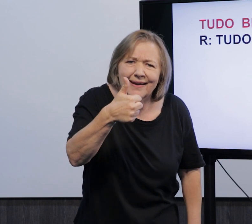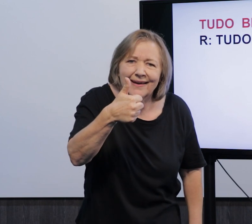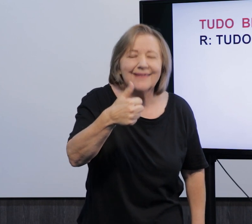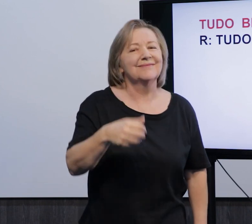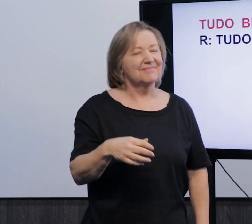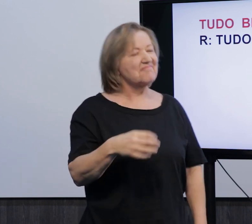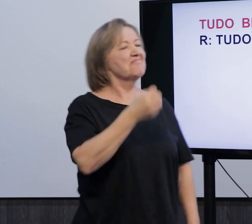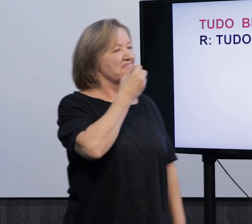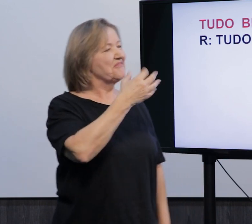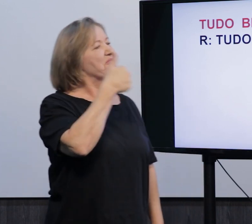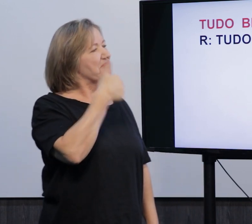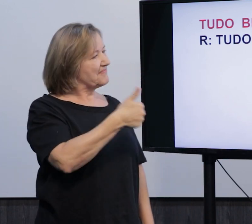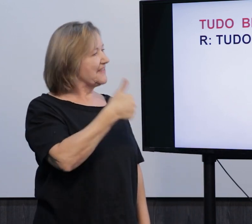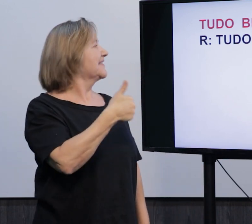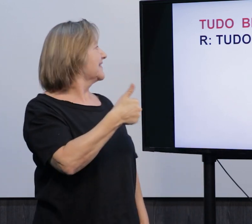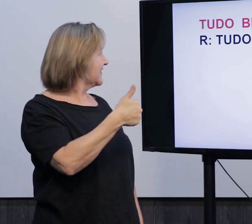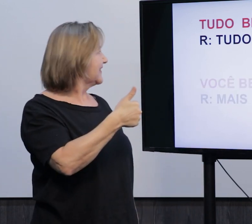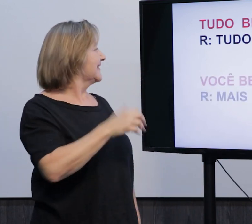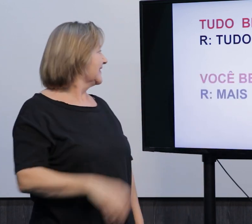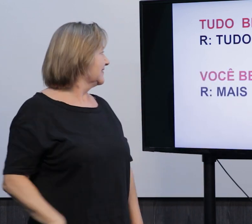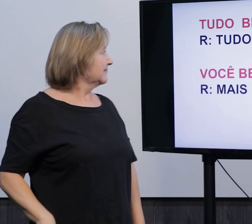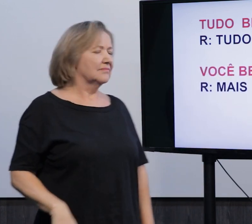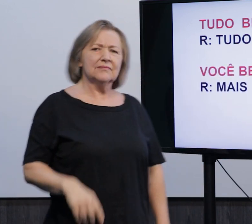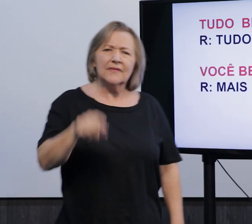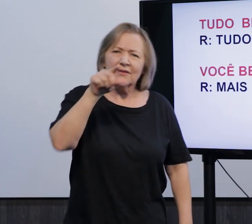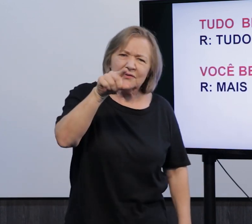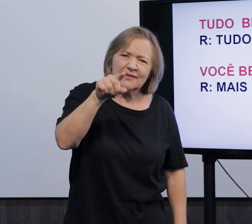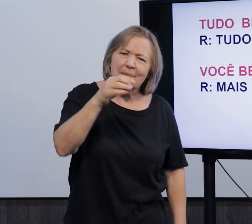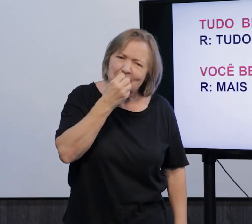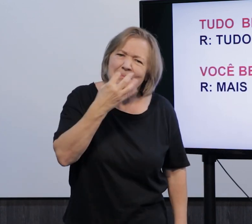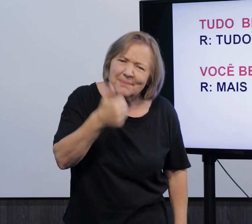Tudo bem. Você está bem?